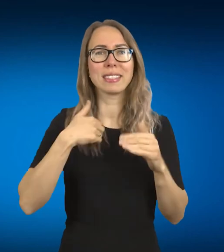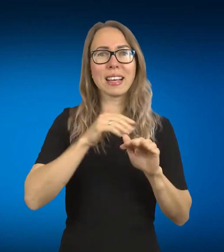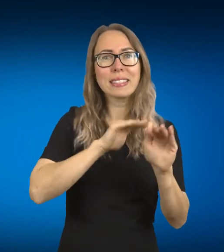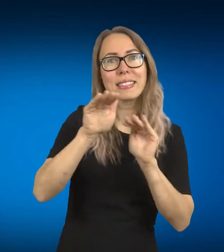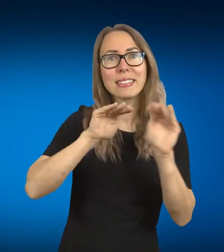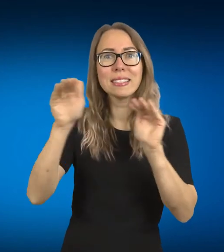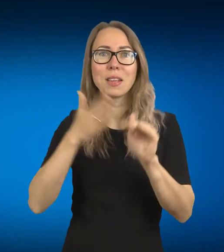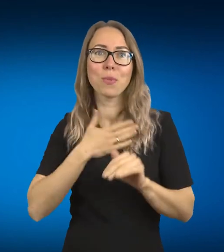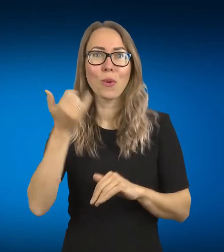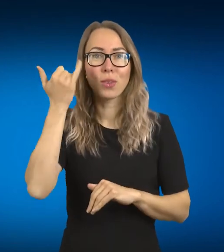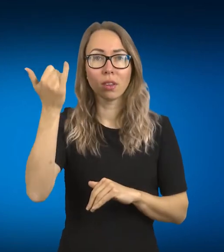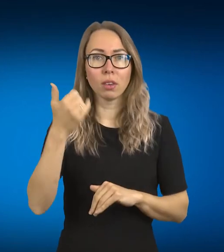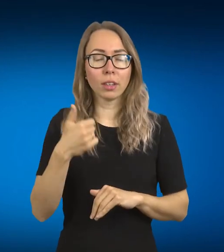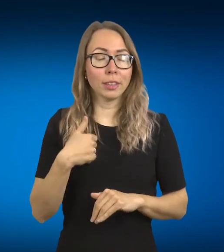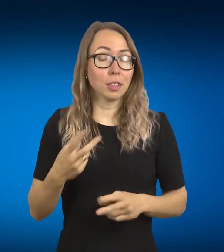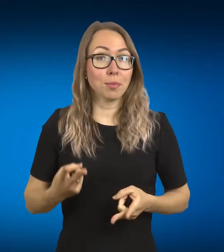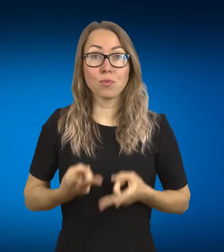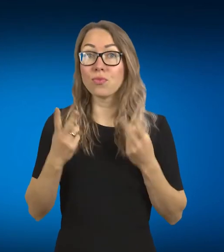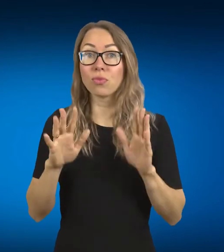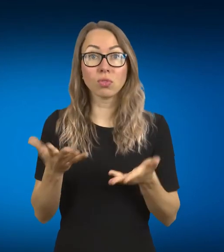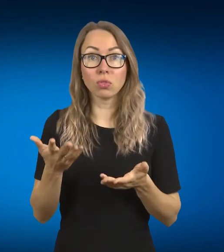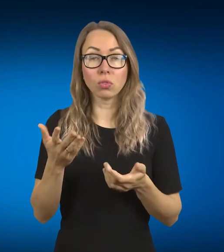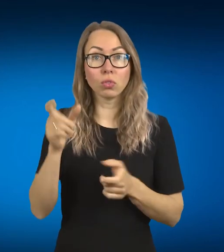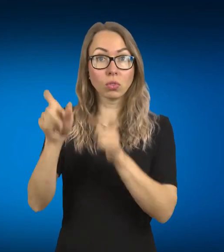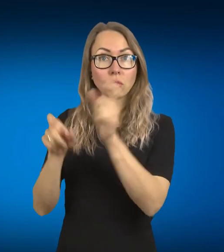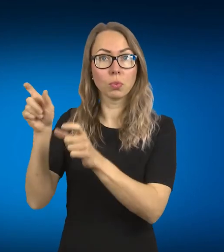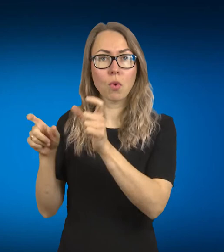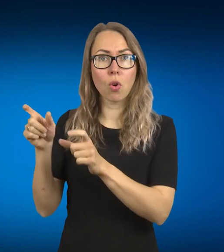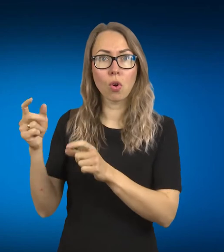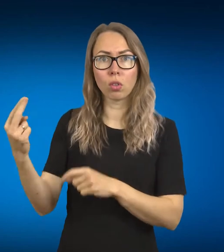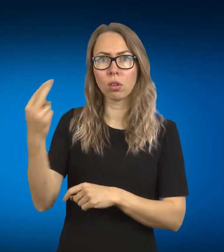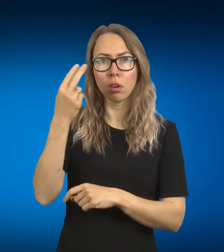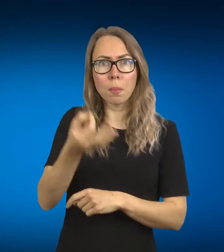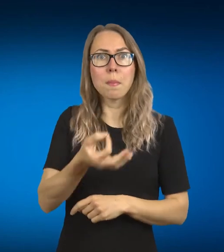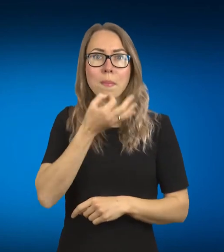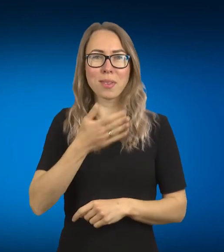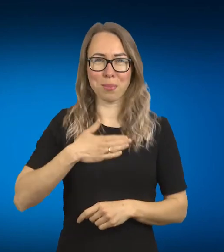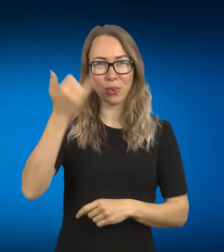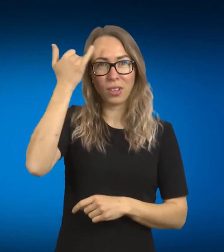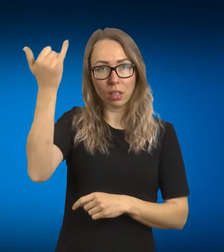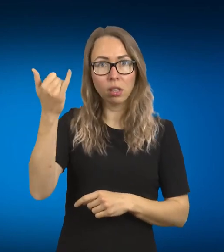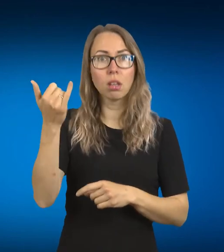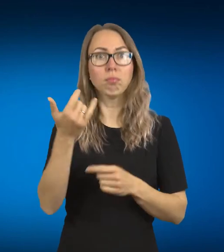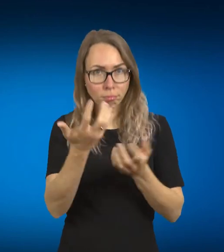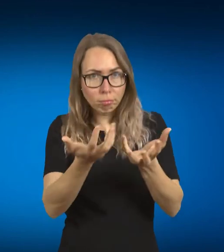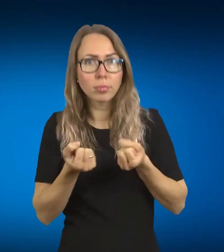džiaugiuosi, kad žmonės priėmė tą mintį taip šiltai ir padėjo to pačiu